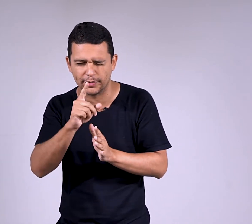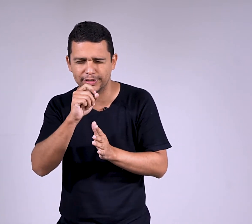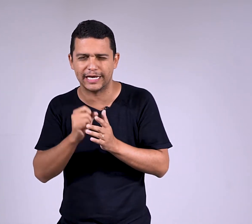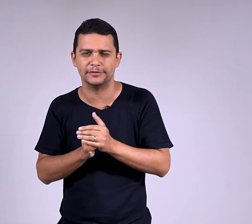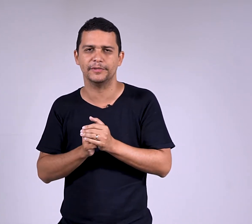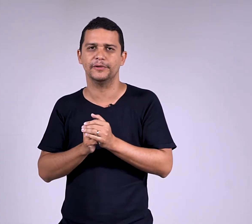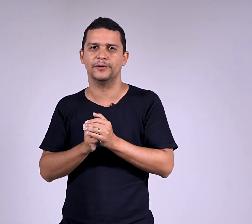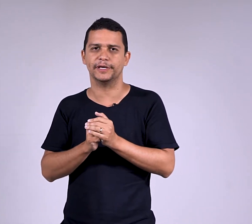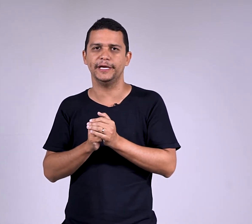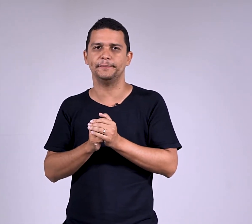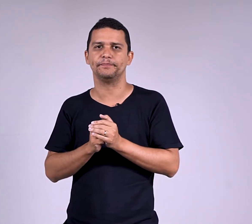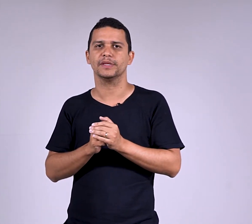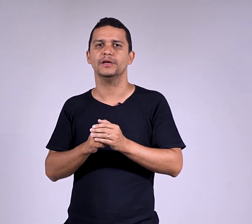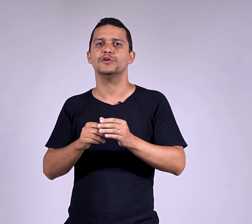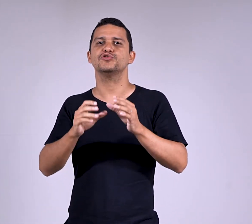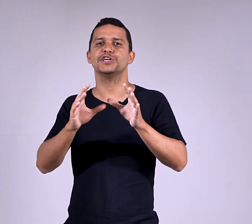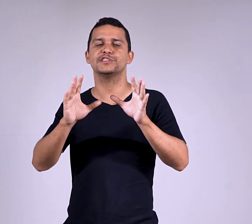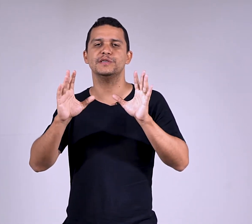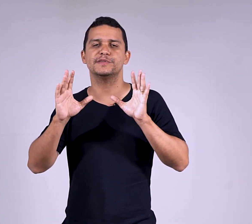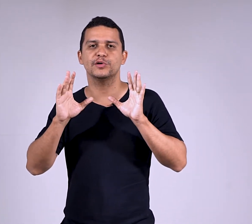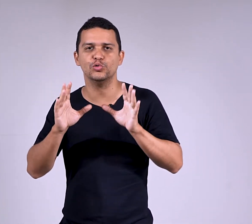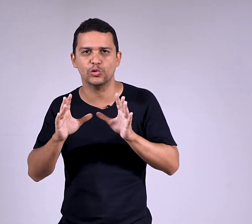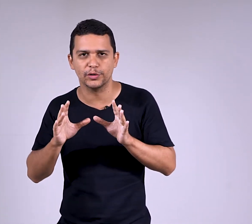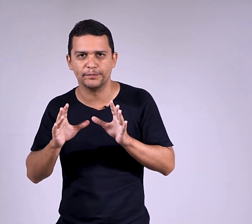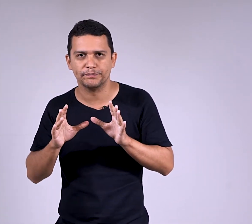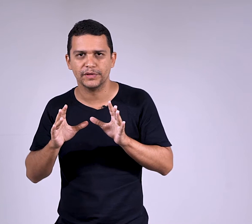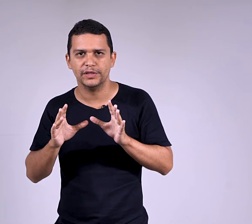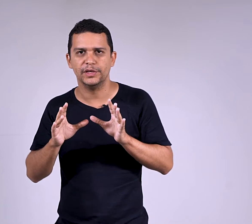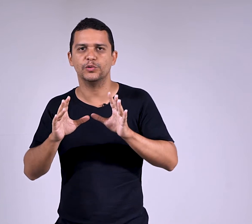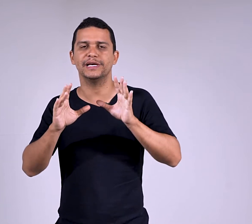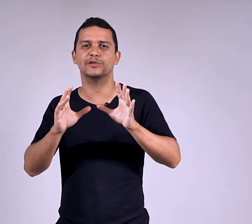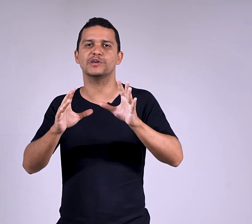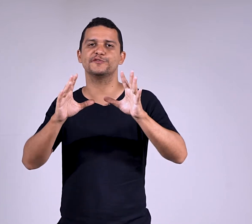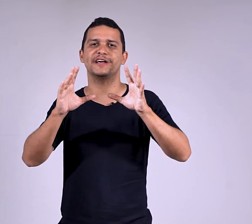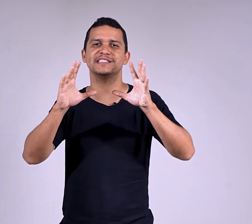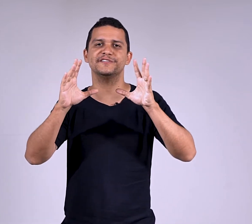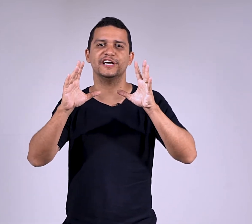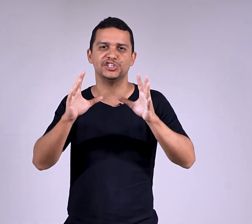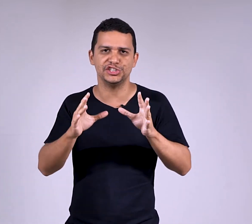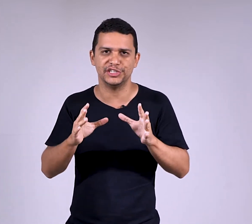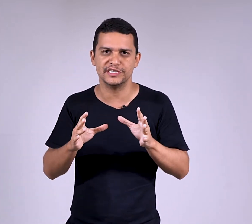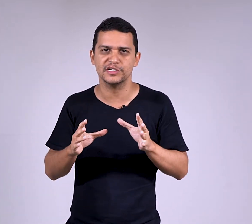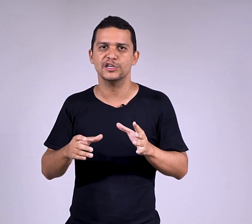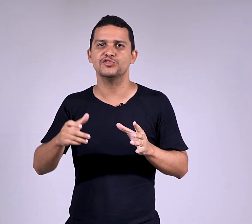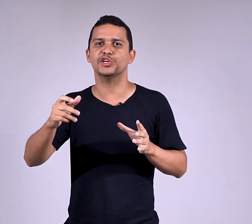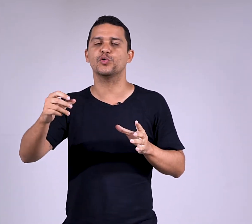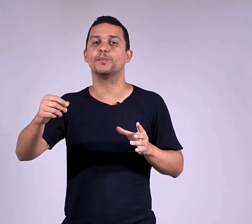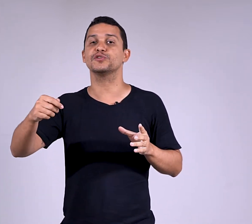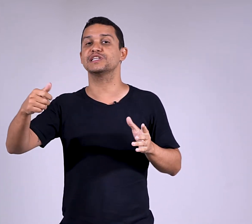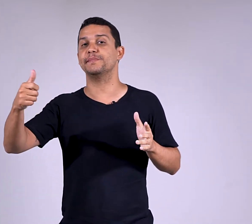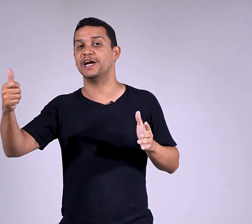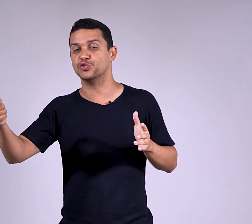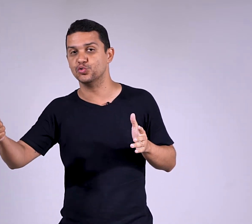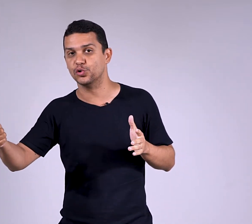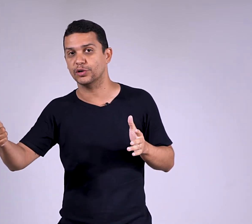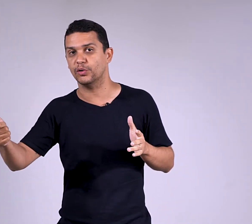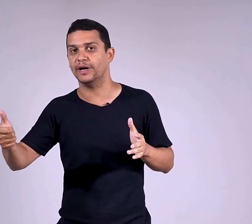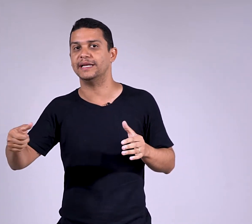Toma cuidado. Ok? Sujeito simples tem um núcleo. E cuidado com as frases invertidas. Sujeito composto tem mais de um núcleo. Olha,